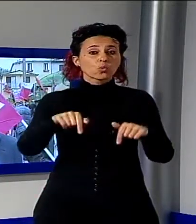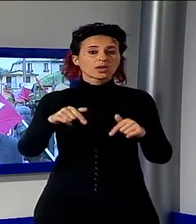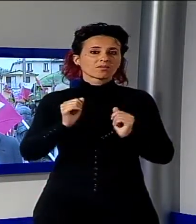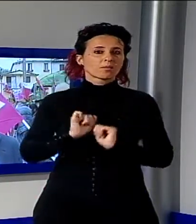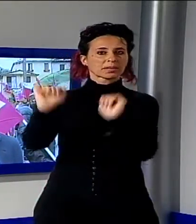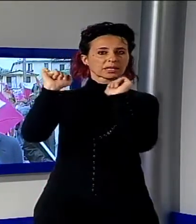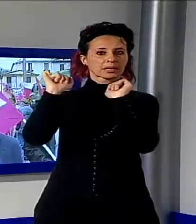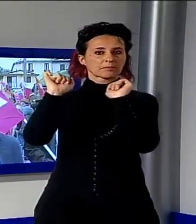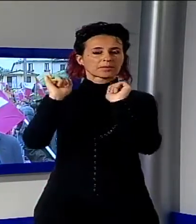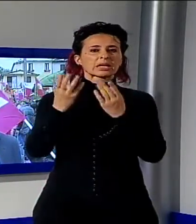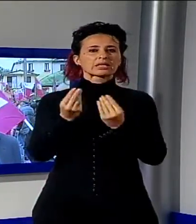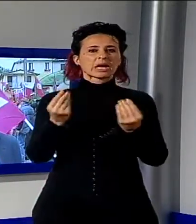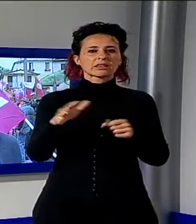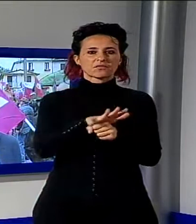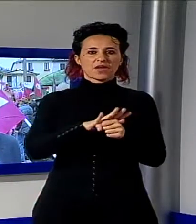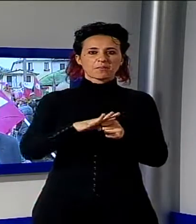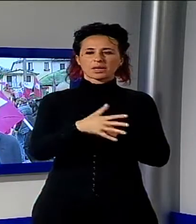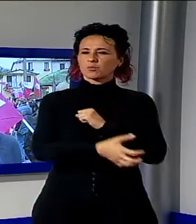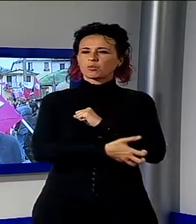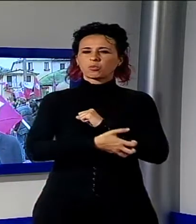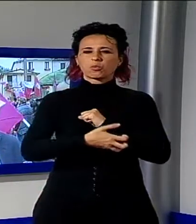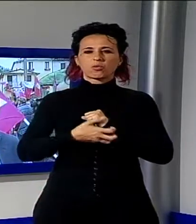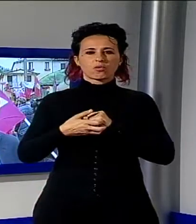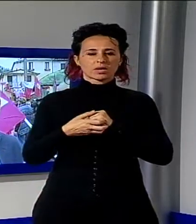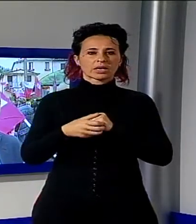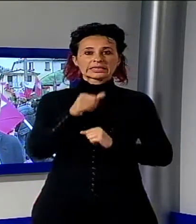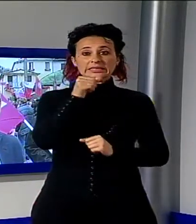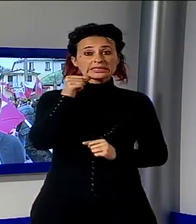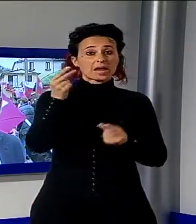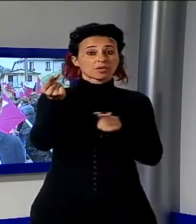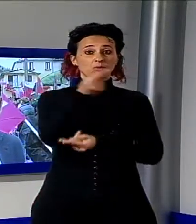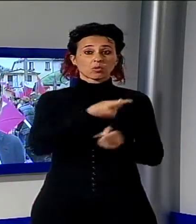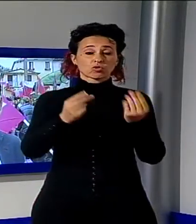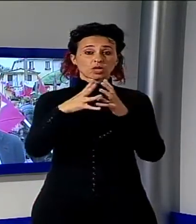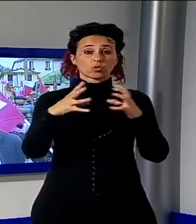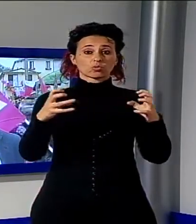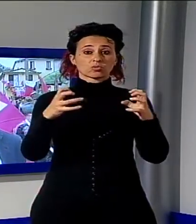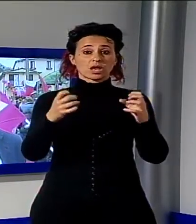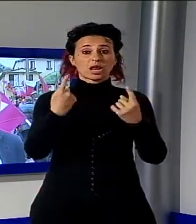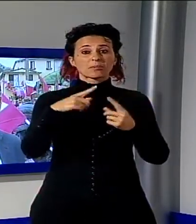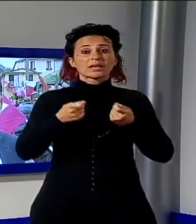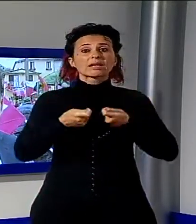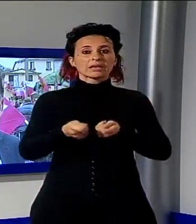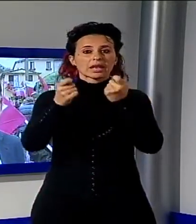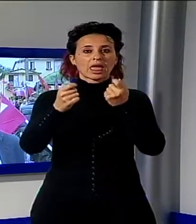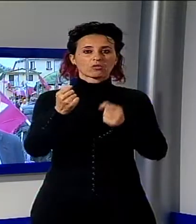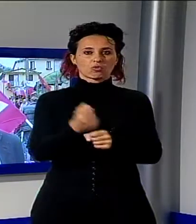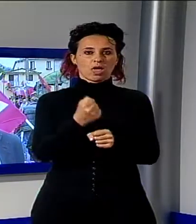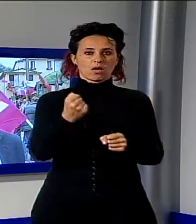della sussistenza. C'è bisogno di un grande progetto industriale e di rilancio del Paese che crei lavoro vero e non propaganda o dati che vengono tutti i giorni